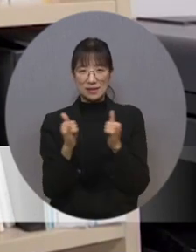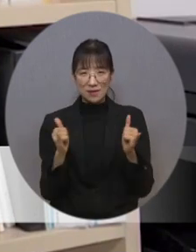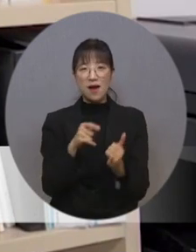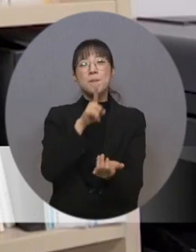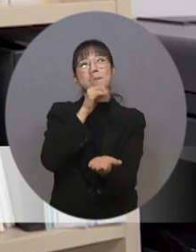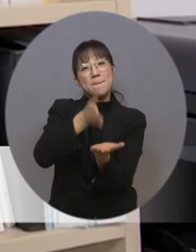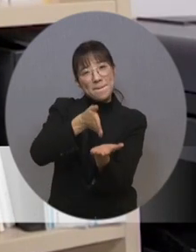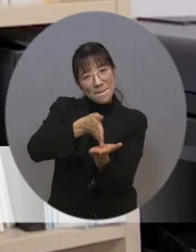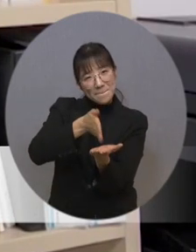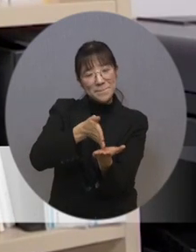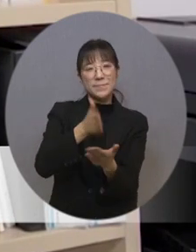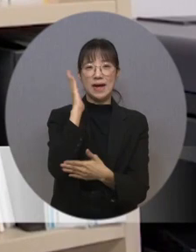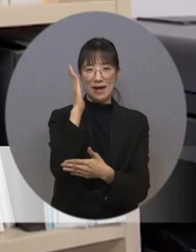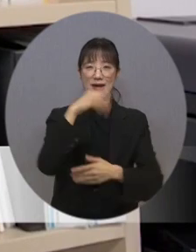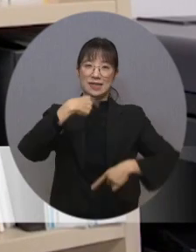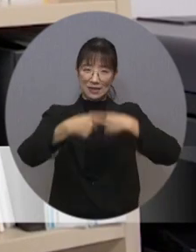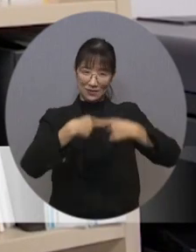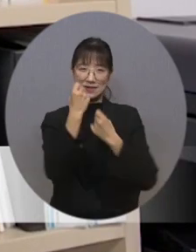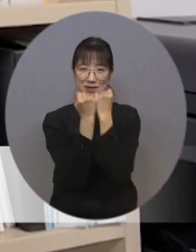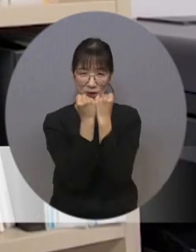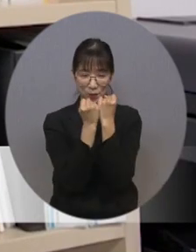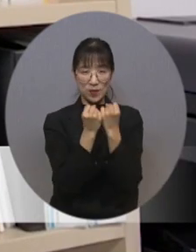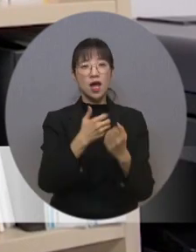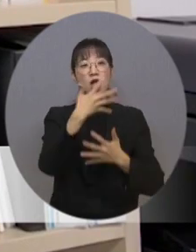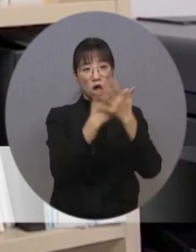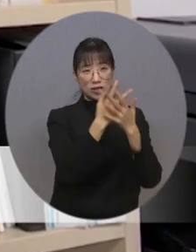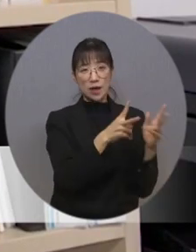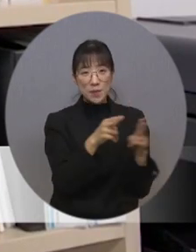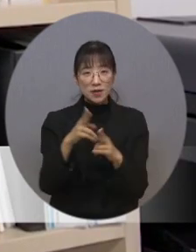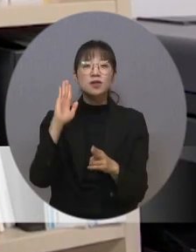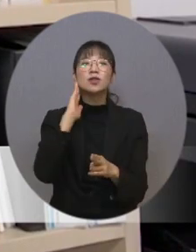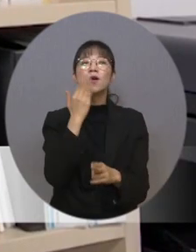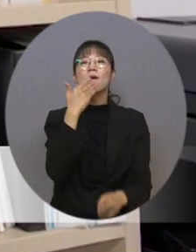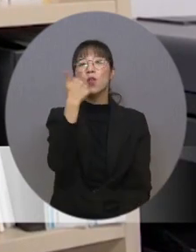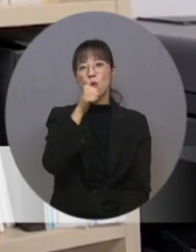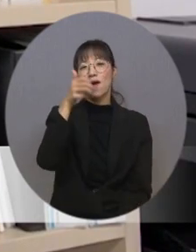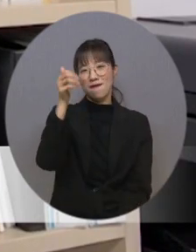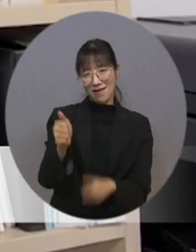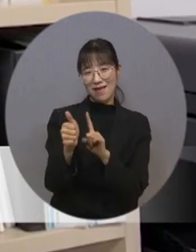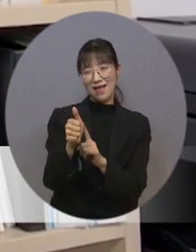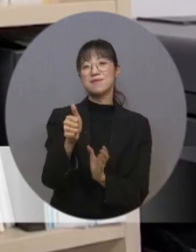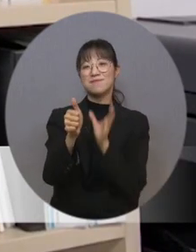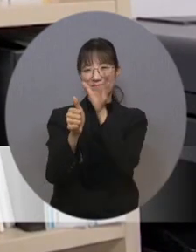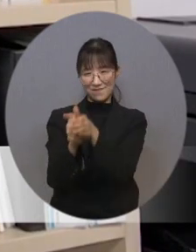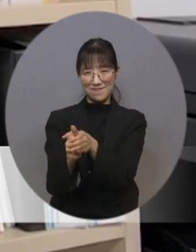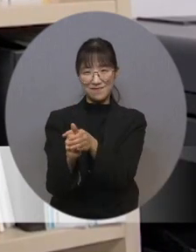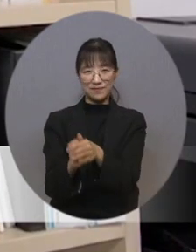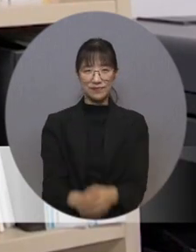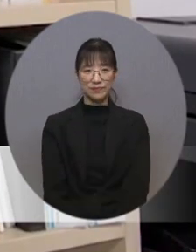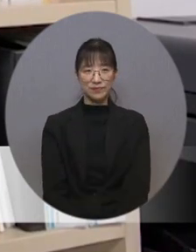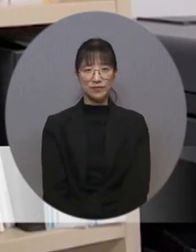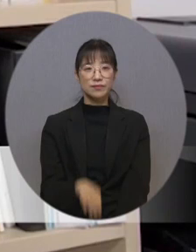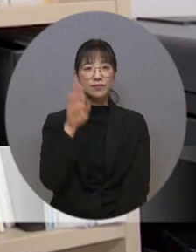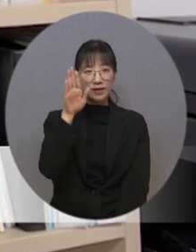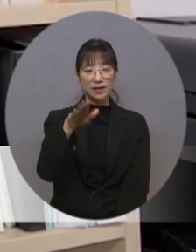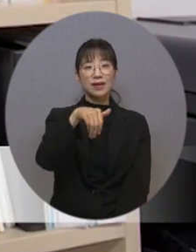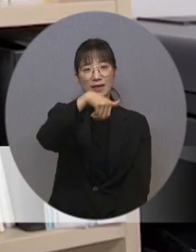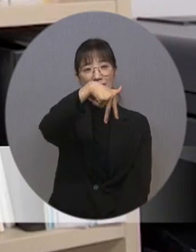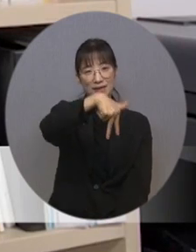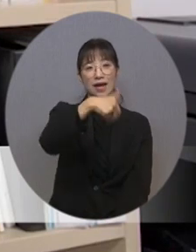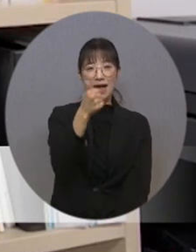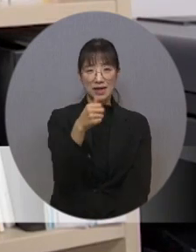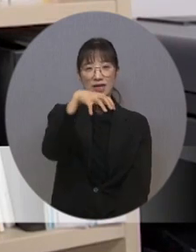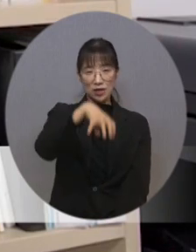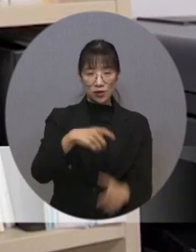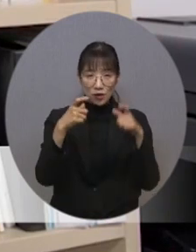아나운서 역할을 맡아 수어 해설을 하고 영상 편집은 청각장애인 통역사가 맡아 하였습니다. 앞으로 장흥군 내의